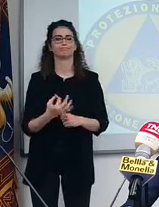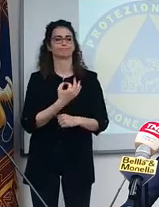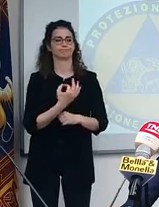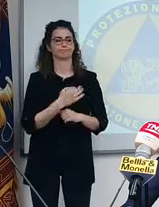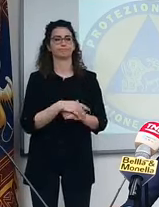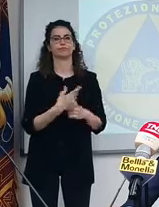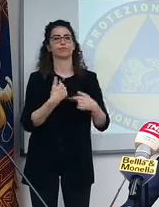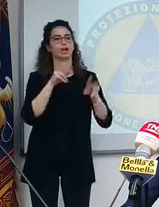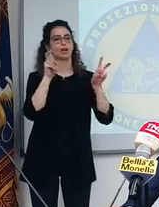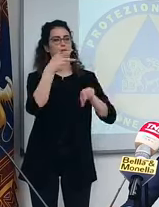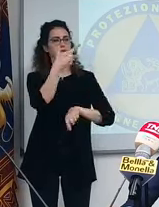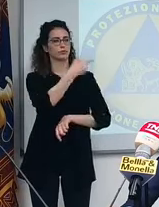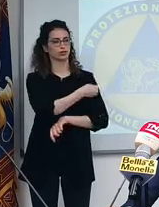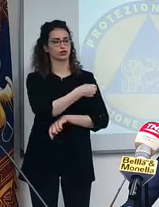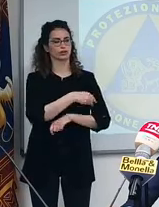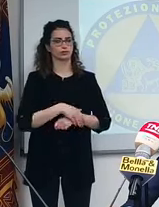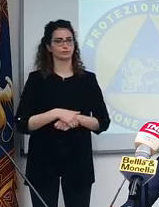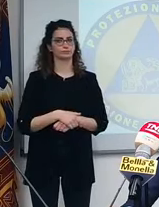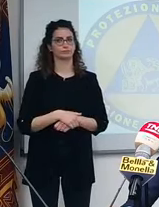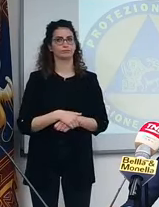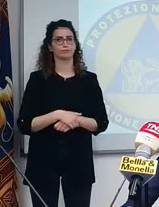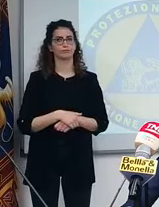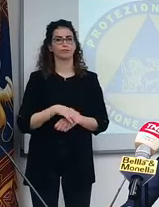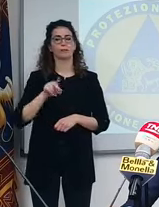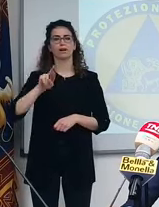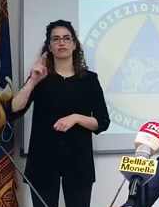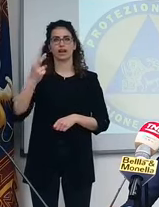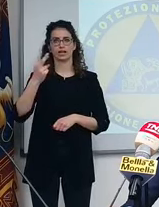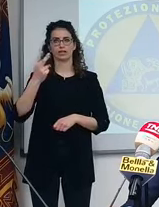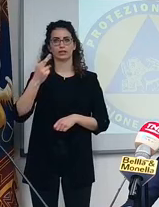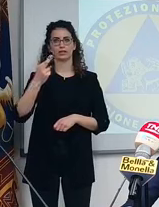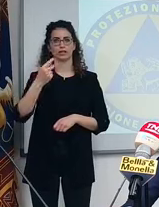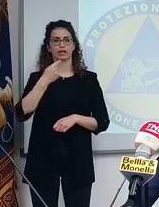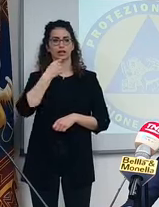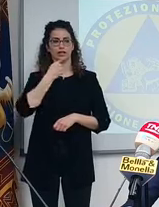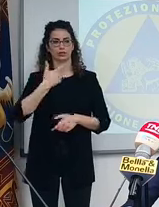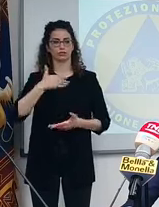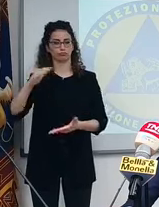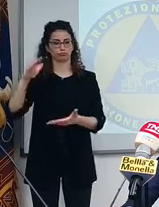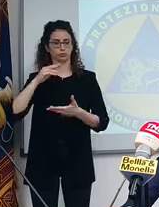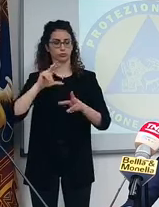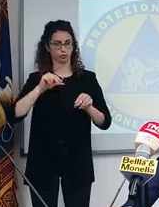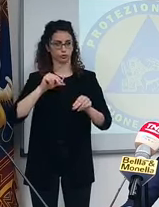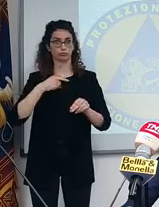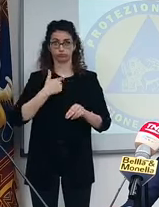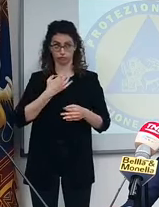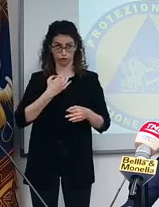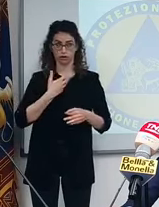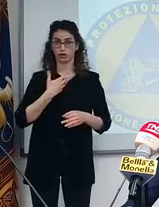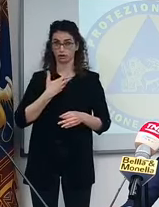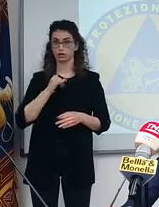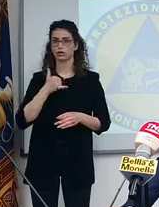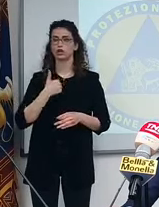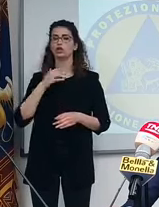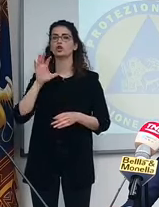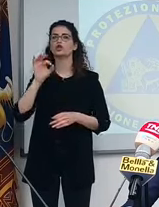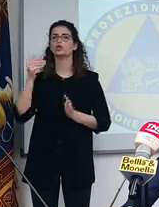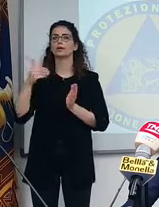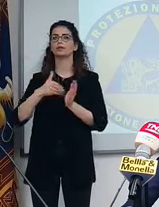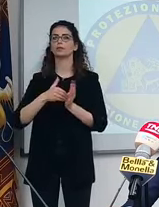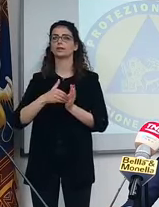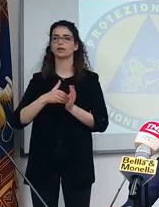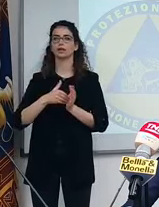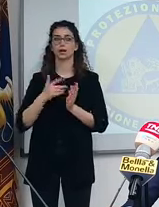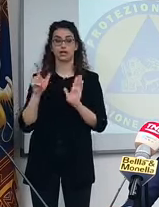Poi sul tema dei vaccini, Pfizer avrebbe comunicato l'arrivo di una nuova fornitura. Le risulta? Sì, 50.000.